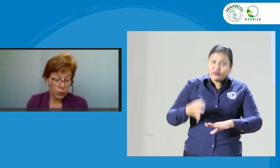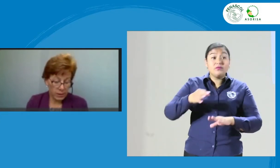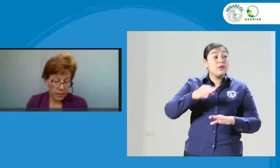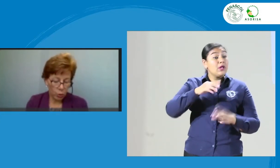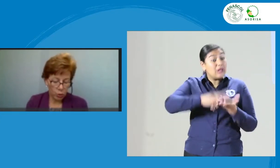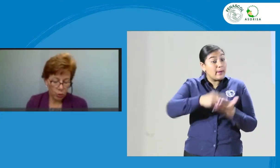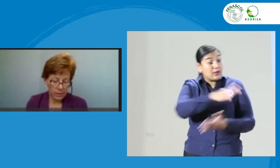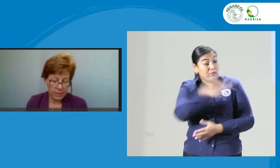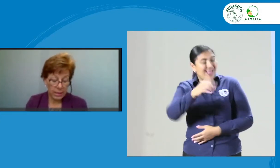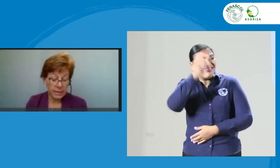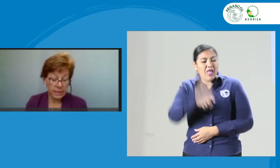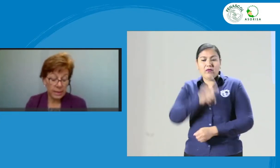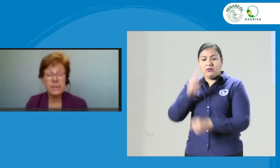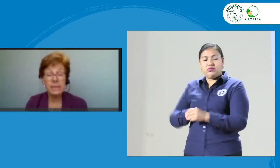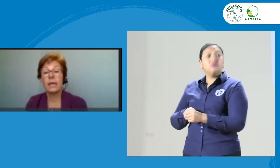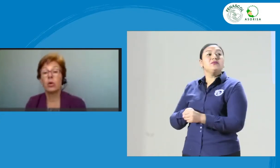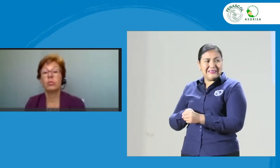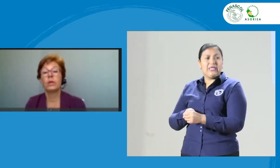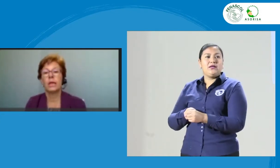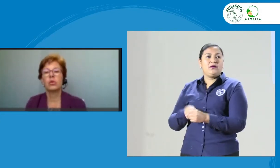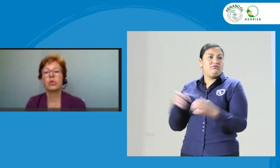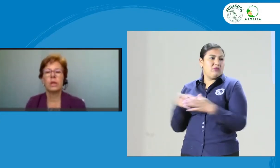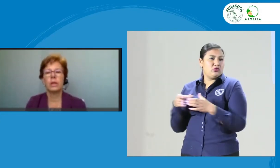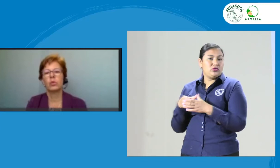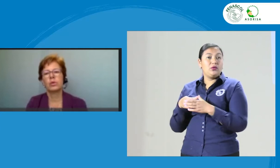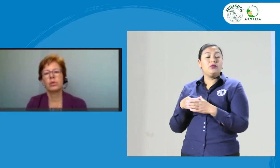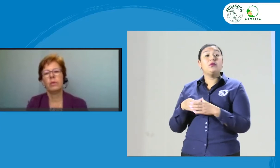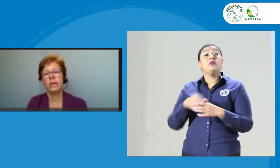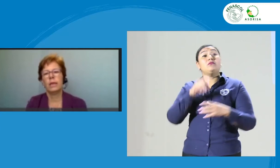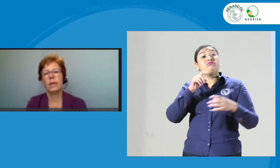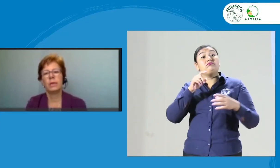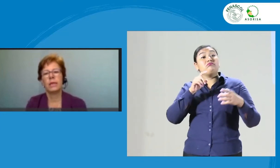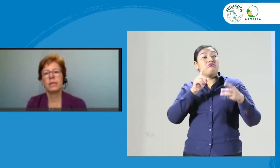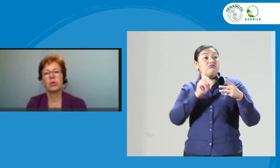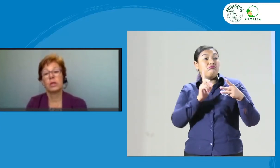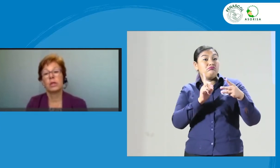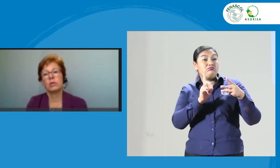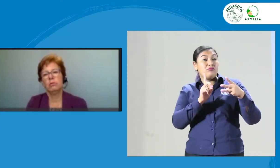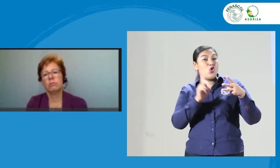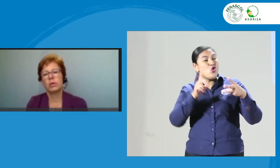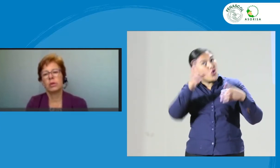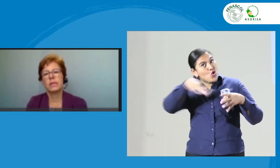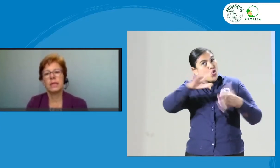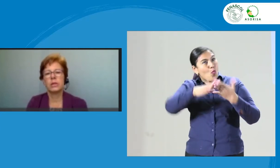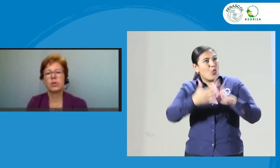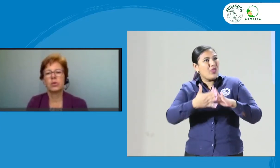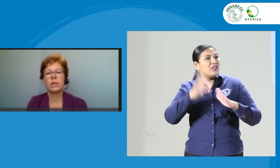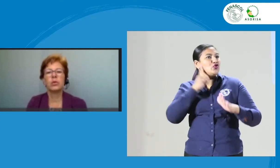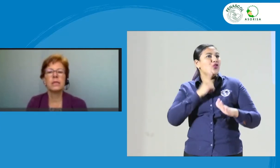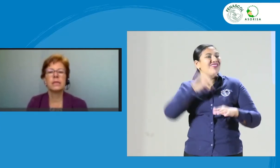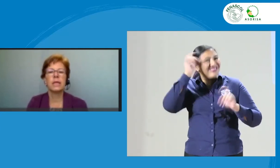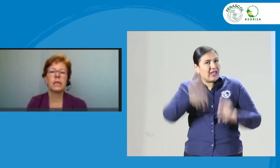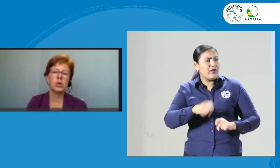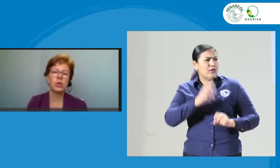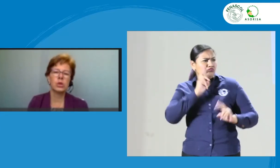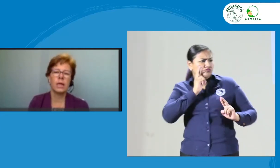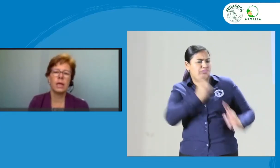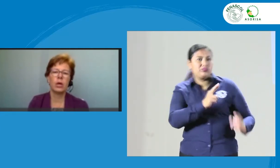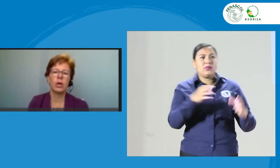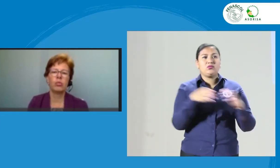ofrezcan cosas. Tres, que la comunidad sorda reconozca verdaderamente a esa asociación. Porque si las asociaciones están disociadas de la